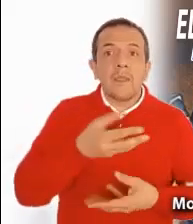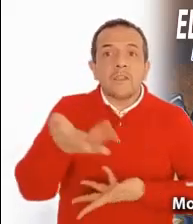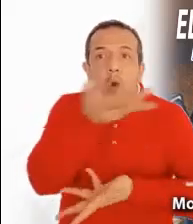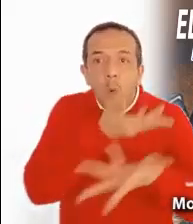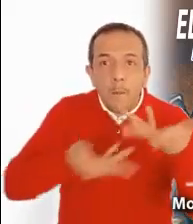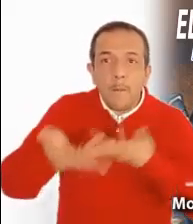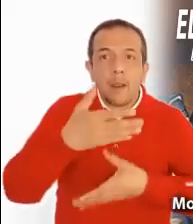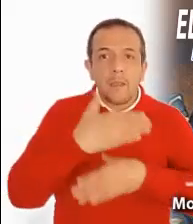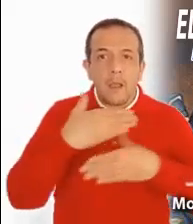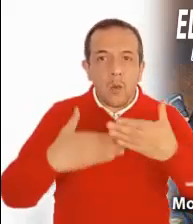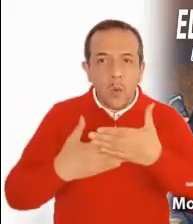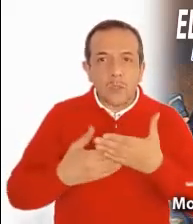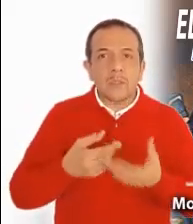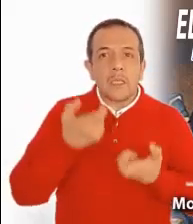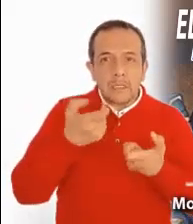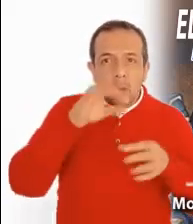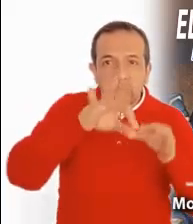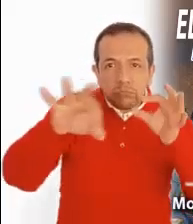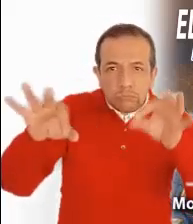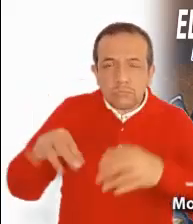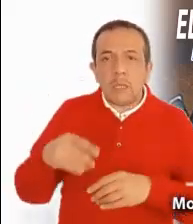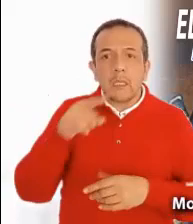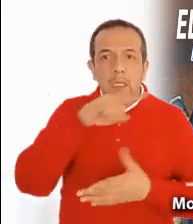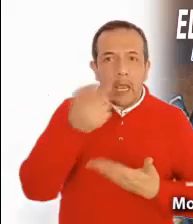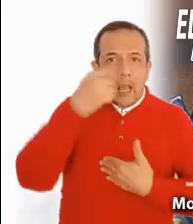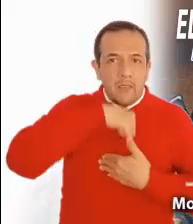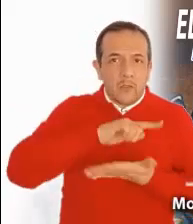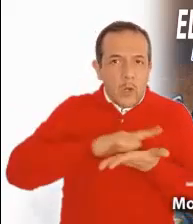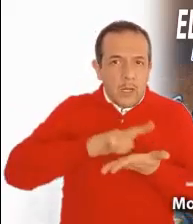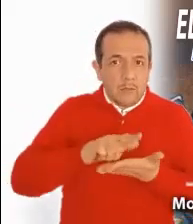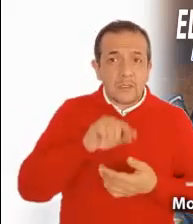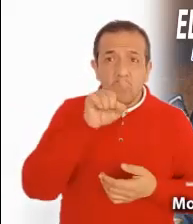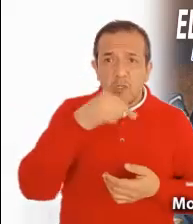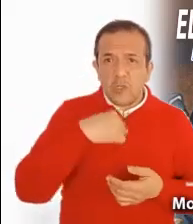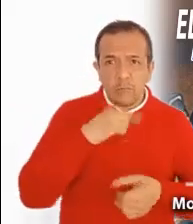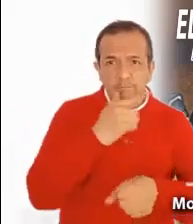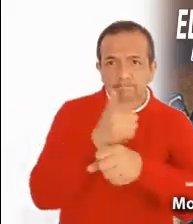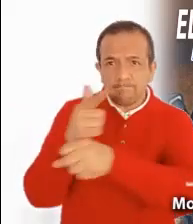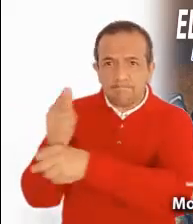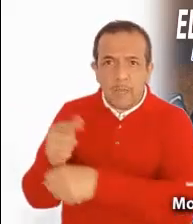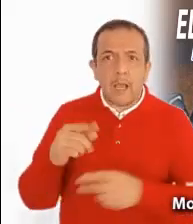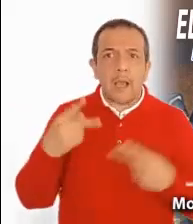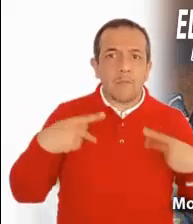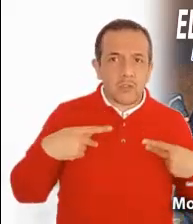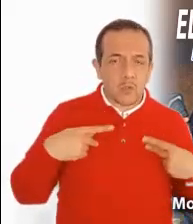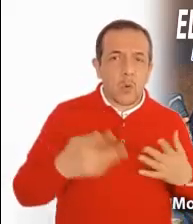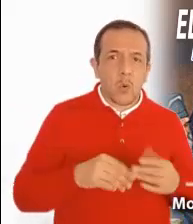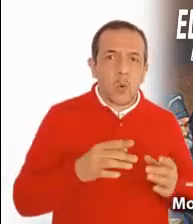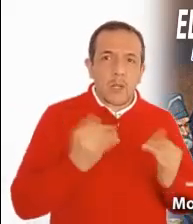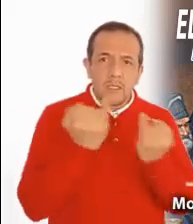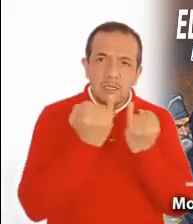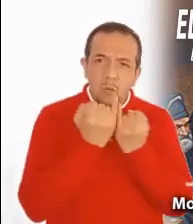todo lo de ustedes quedará limpio. Si se ama al hermano, si descubrimos en cada uno de ellos el rostro de Jesús,